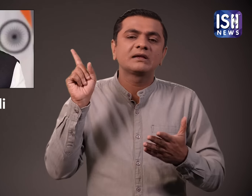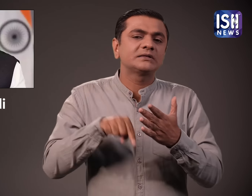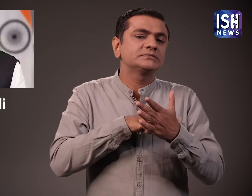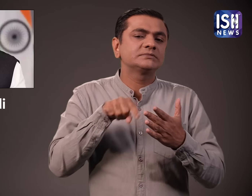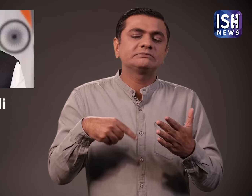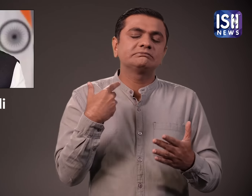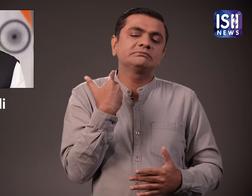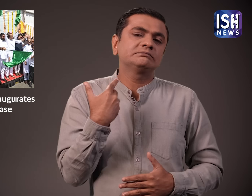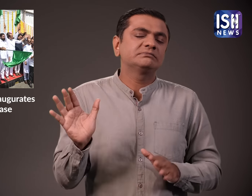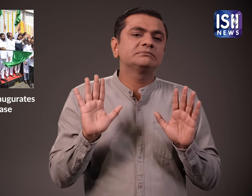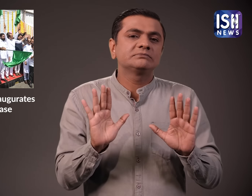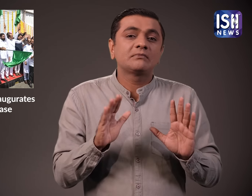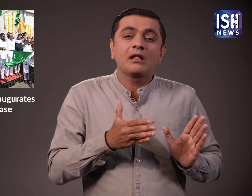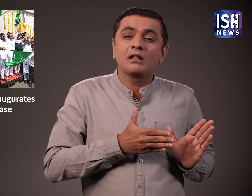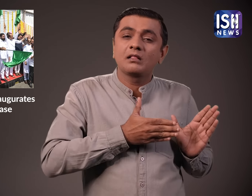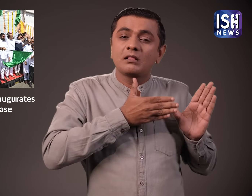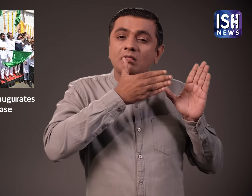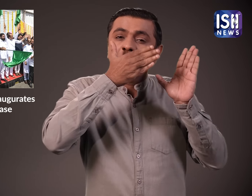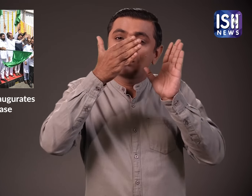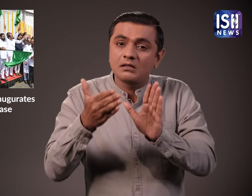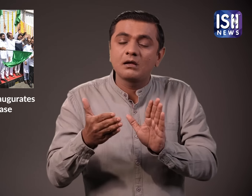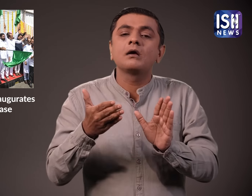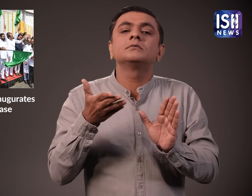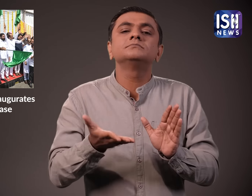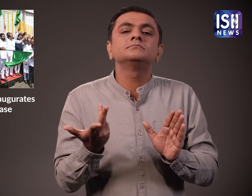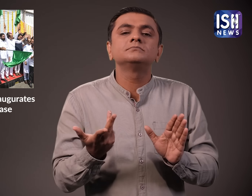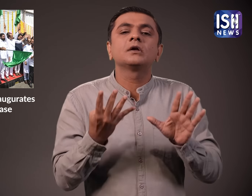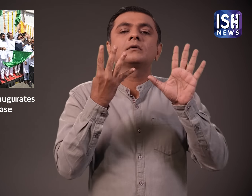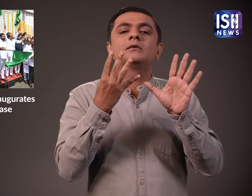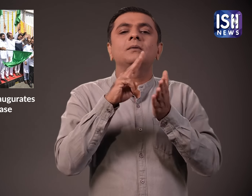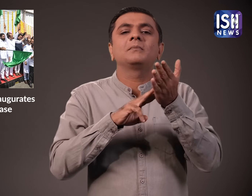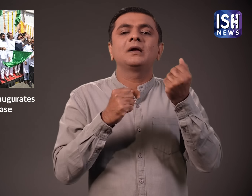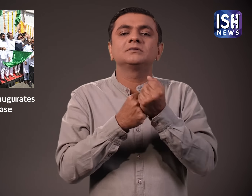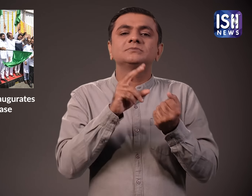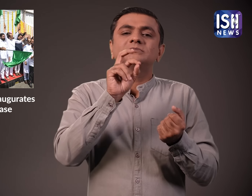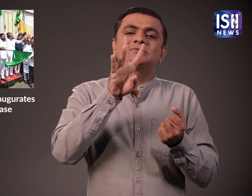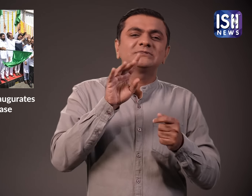9 मार्च 2024 और फिर 11 मार्च 2024 तक के लिए स्थगित कर दिया गया